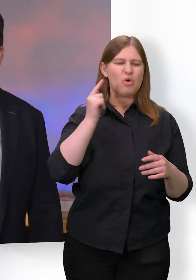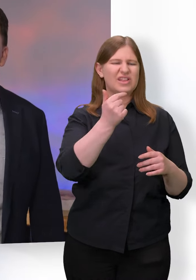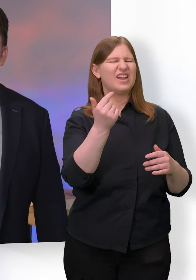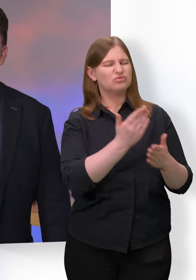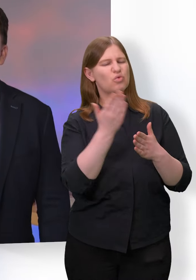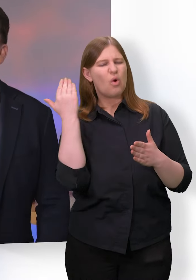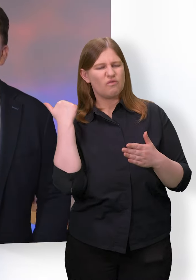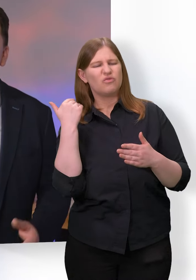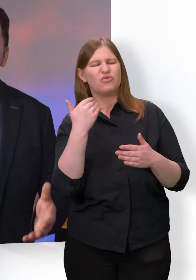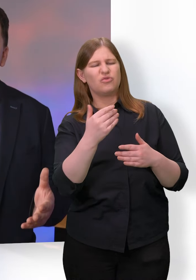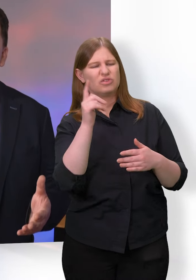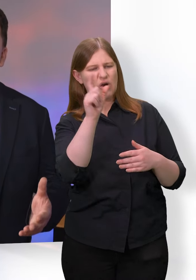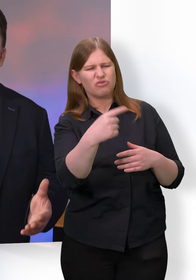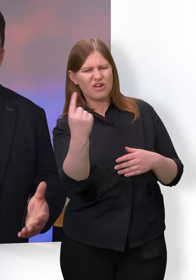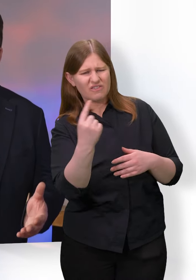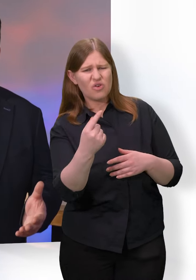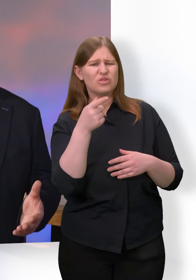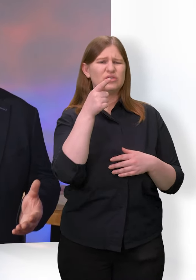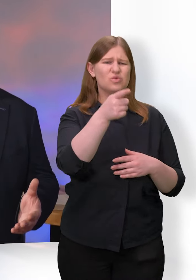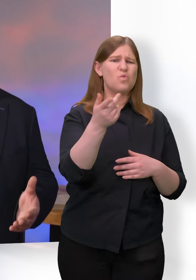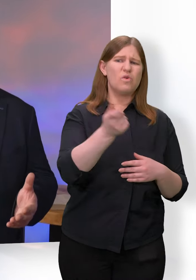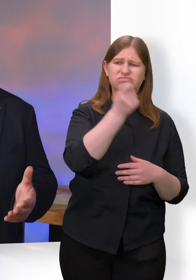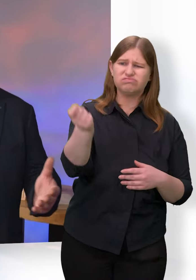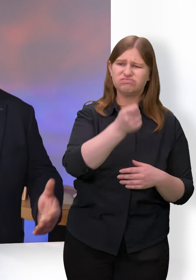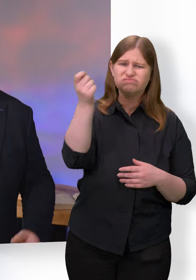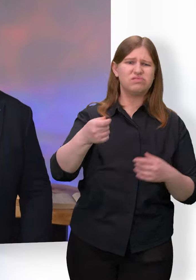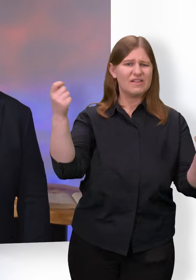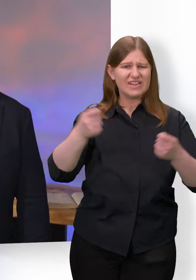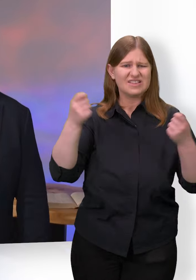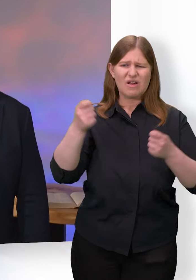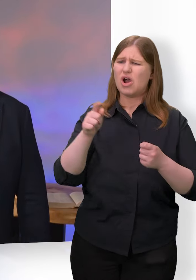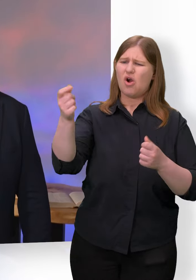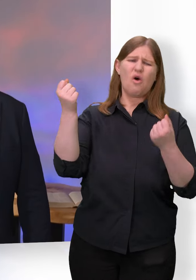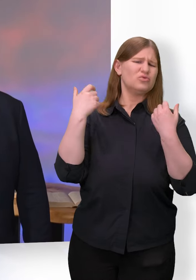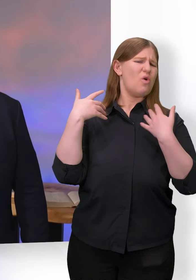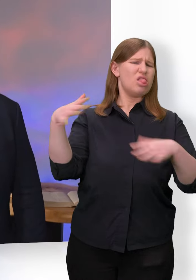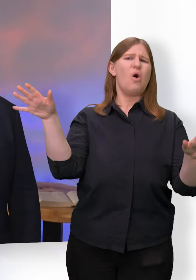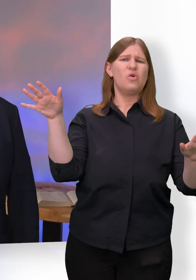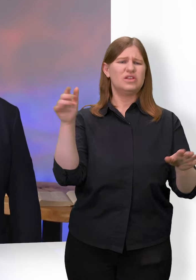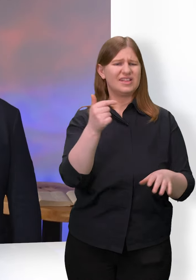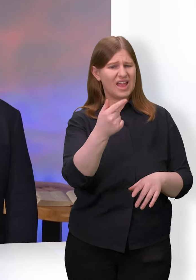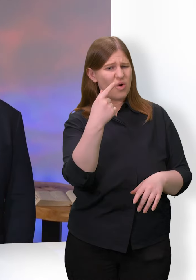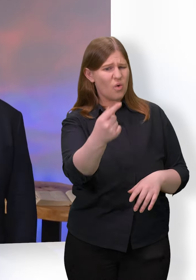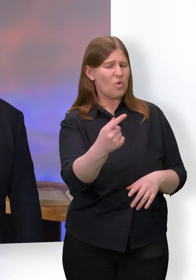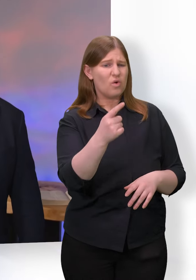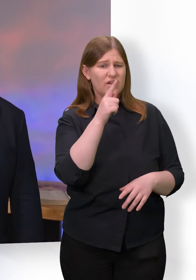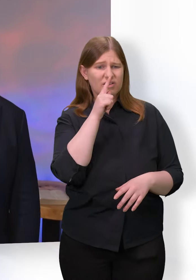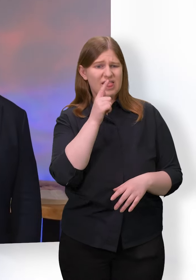investierst da in einen hoffnungsvollen, hoffnungslosen Fall. Theo, bleibst selbst auf der Strecke, wenn du nicht aufpasst.